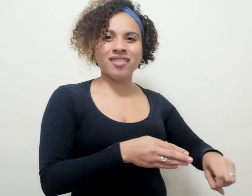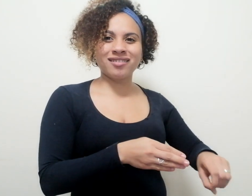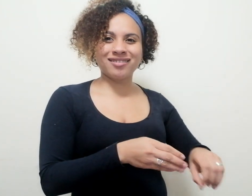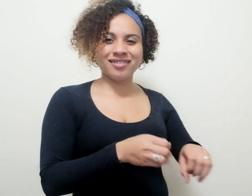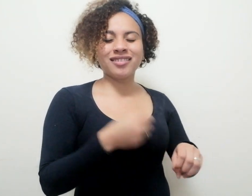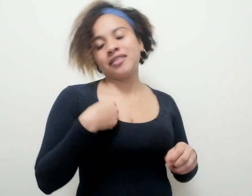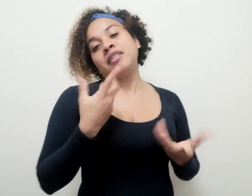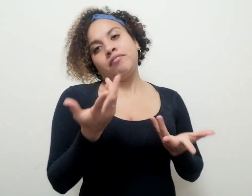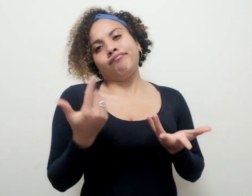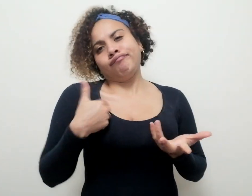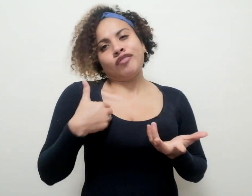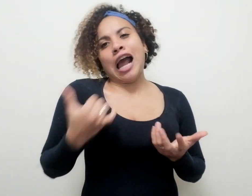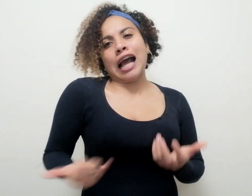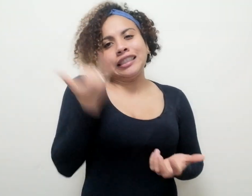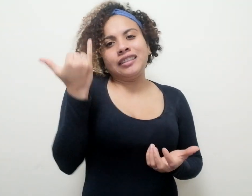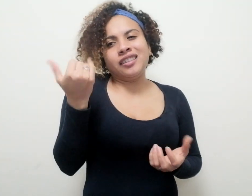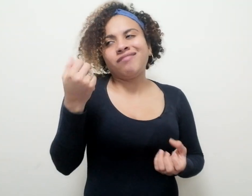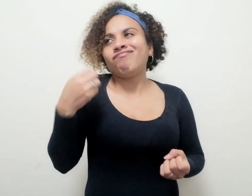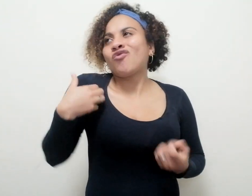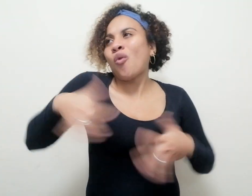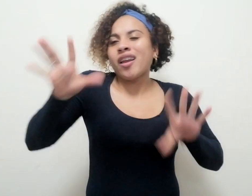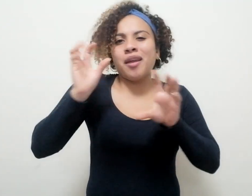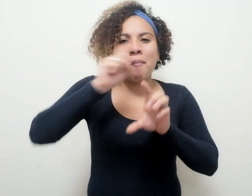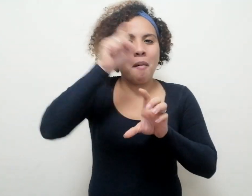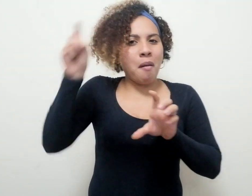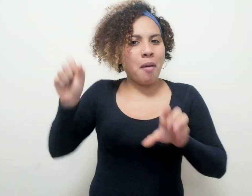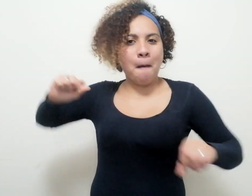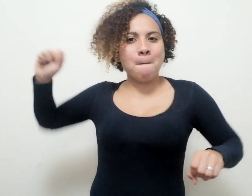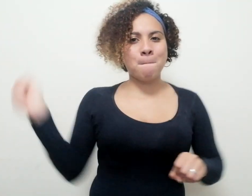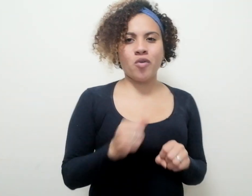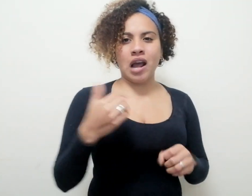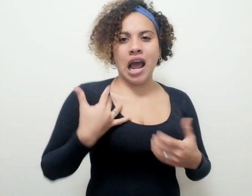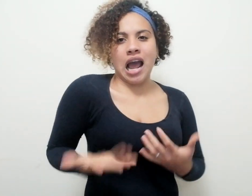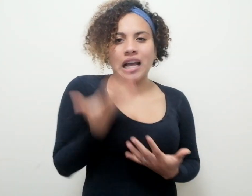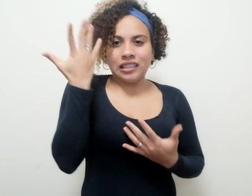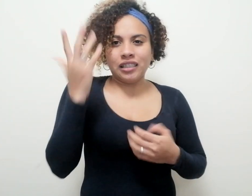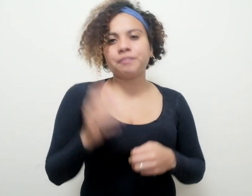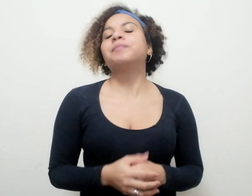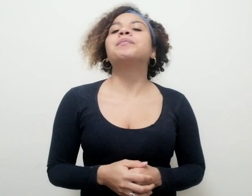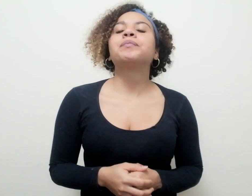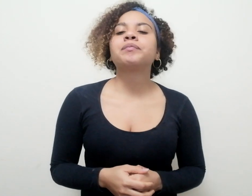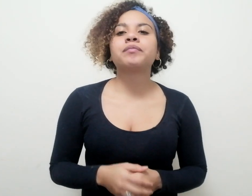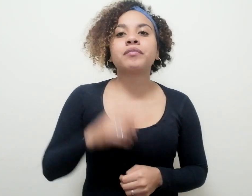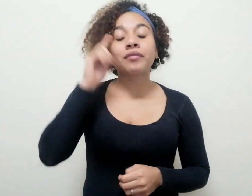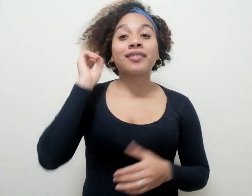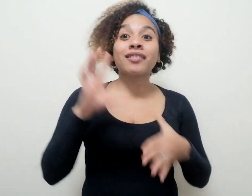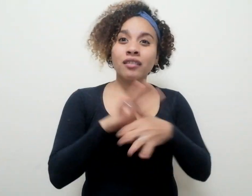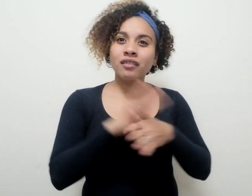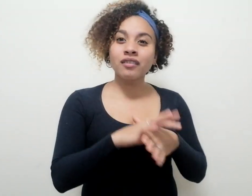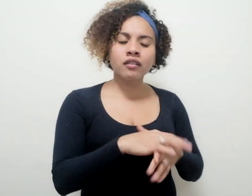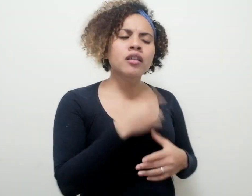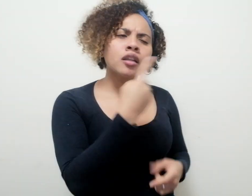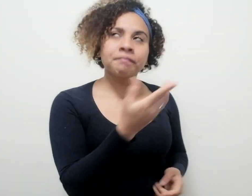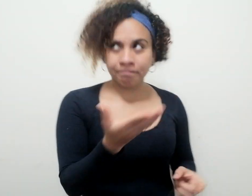paréntesis, con la misma puerta que uso, por cierto, en el resto del mundo. Y el taxista me invita a salir del carro,